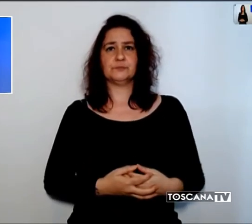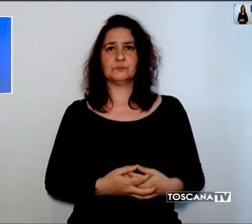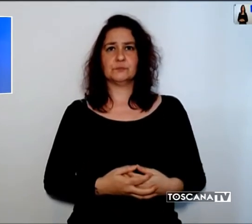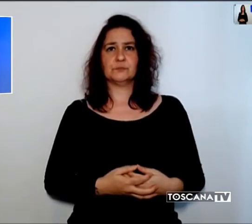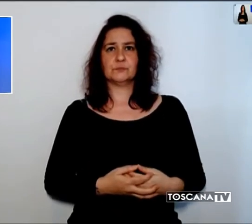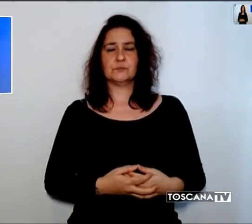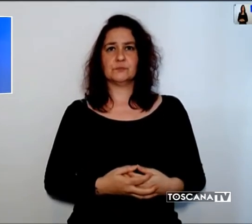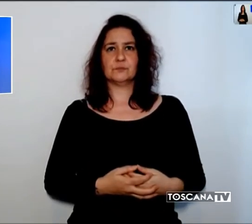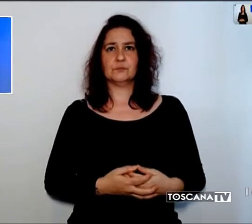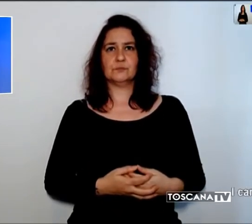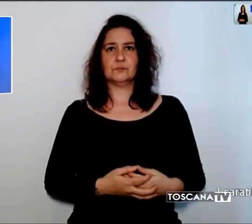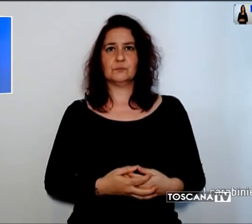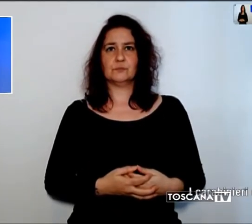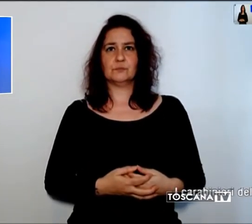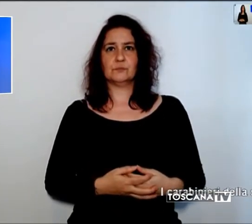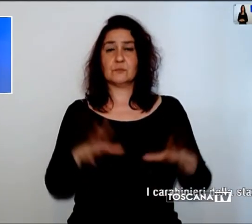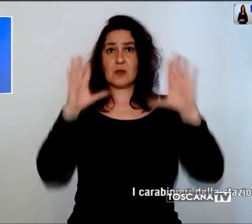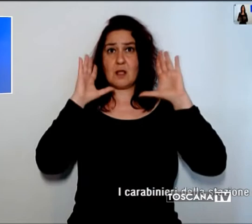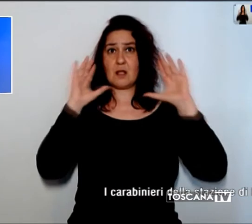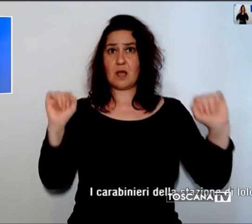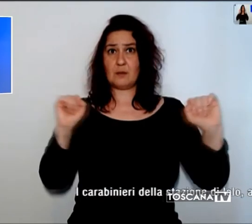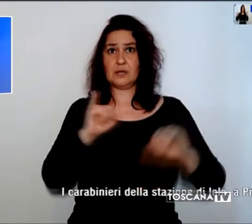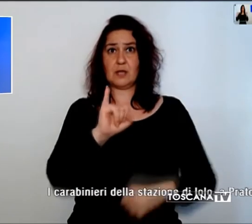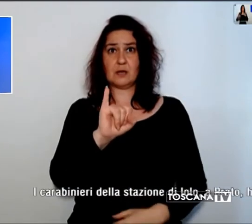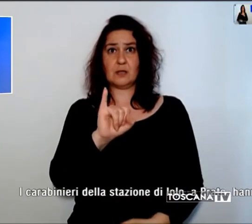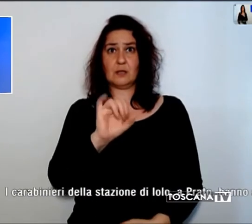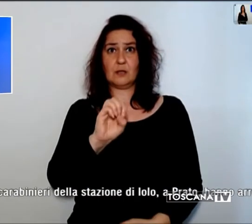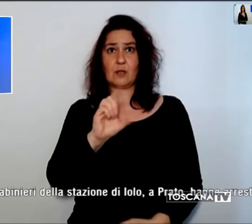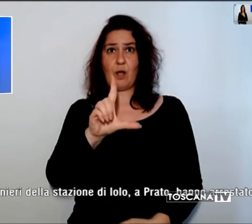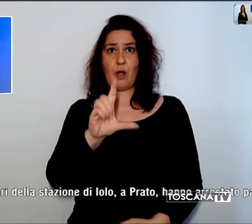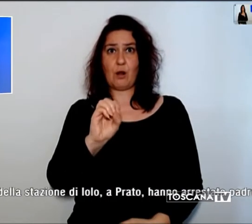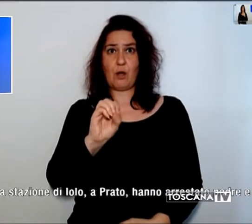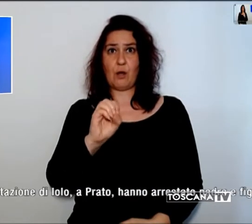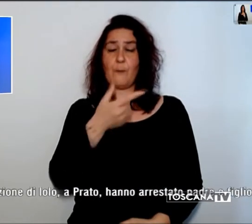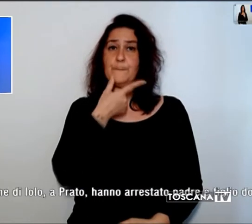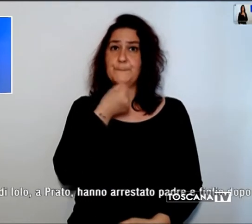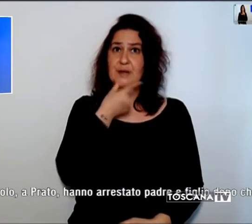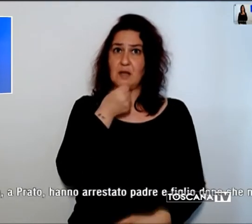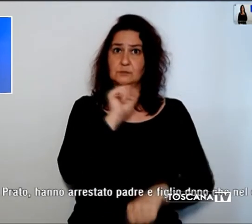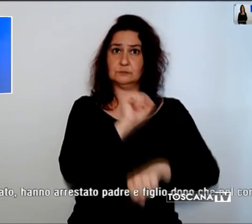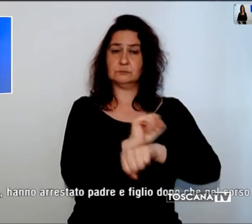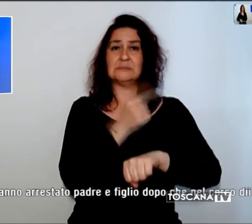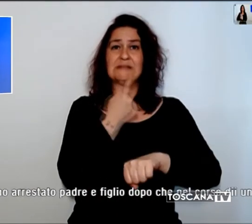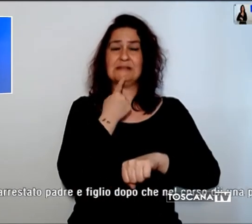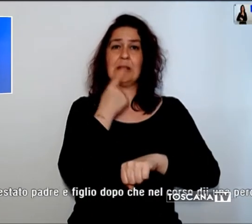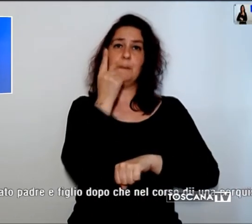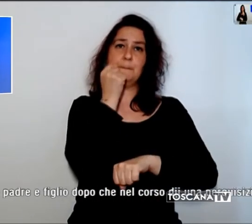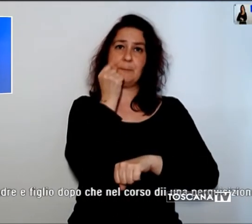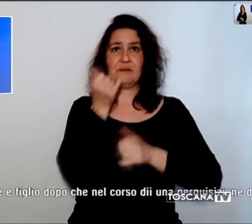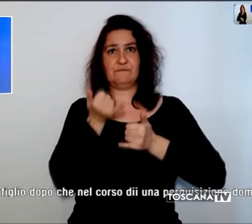I carabinieri della stazione di Iolo a Prato hanno arrestato padre e figlio dopo che nel corso di una